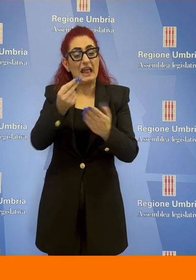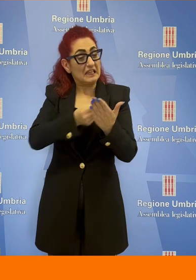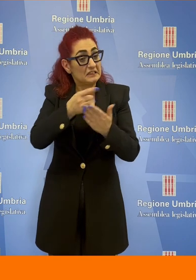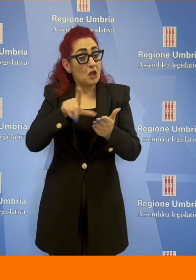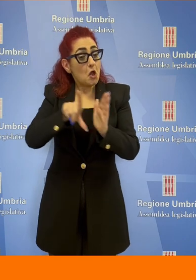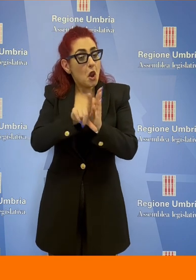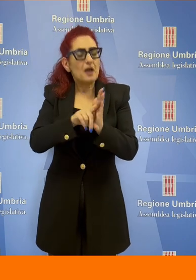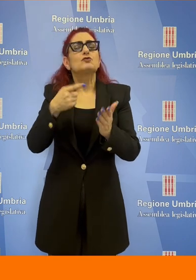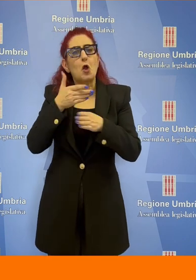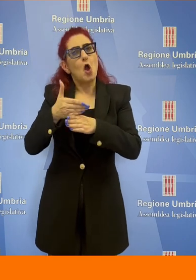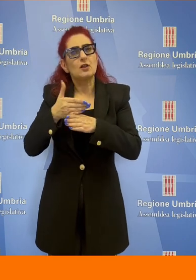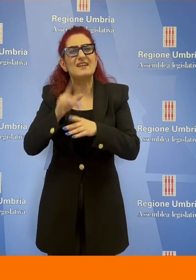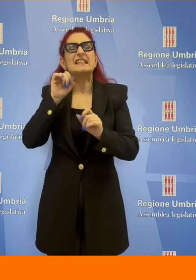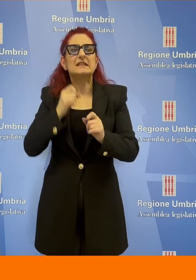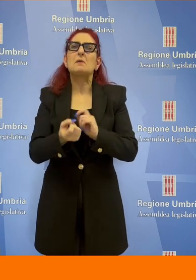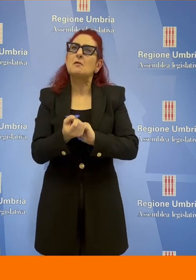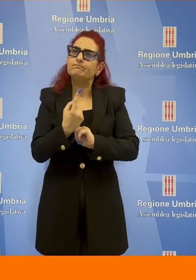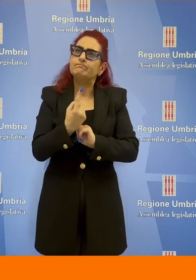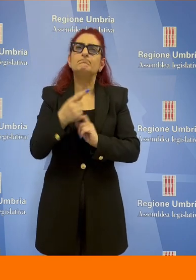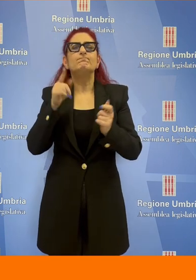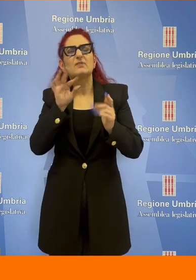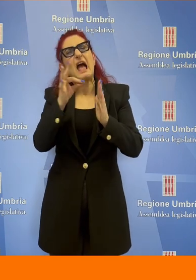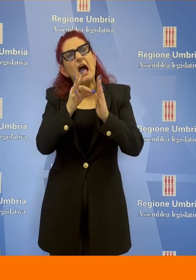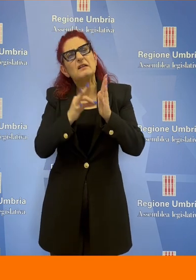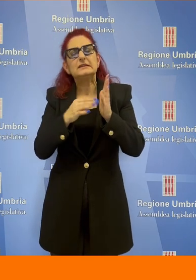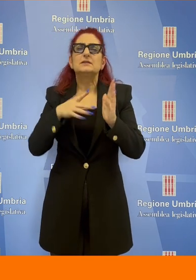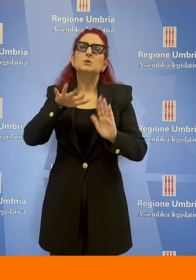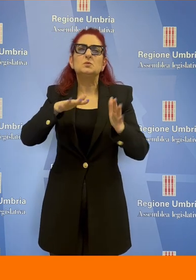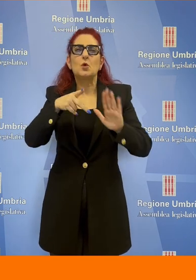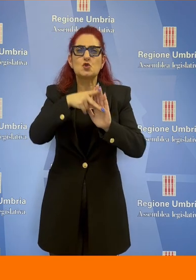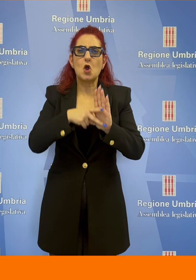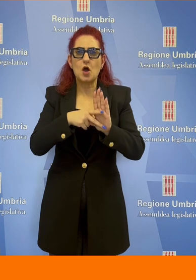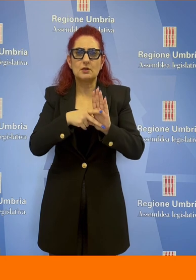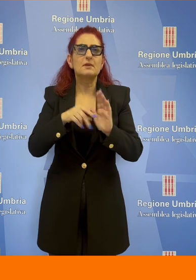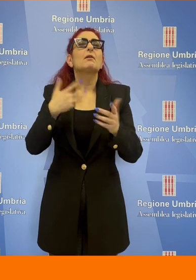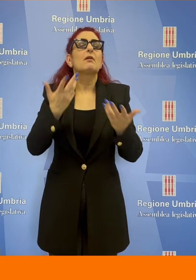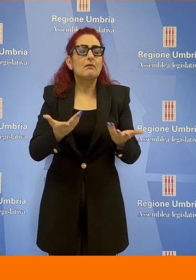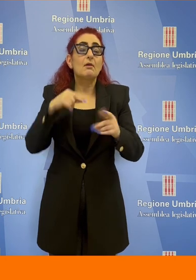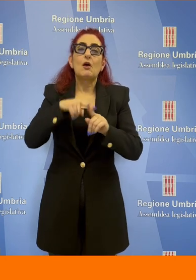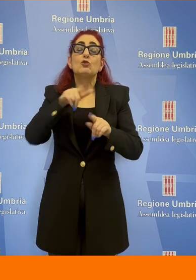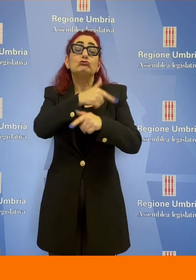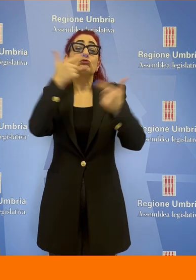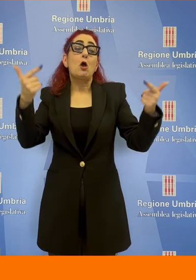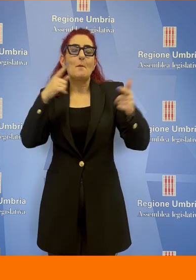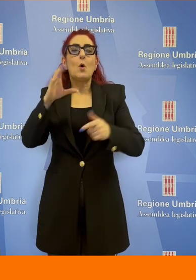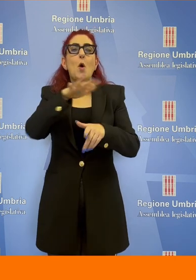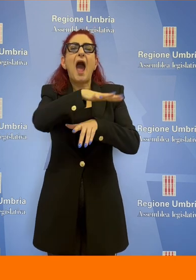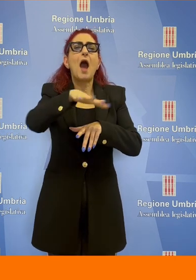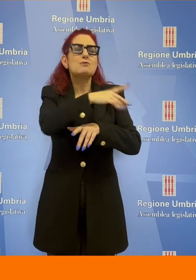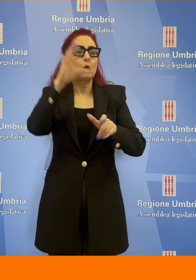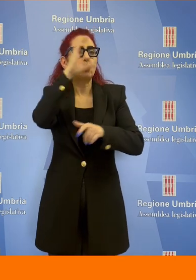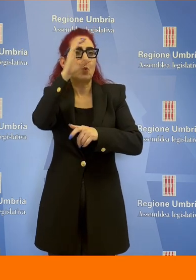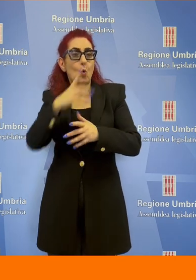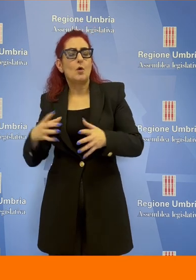di legge ma sono state sollevate alcune eccezioni circa specifici aspetti della norma. Sarebbe eccessivo il peso riconosciuto all'ambito